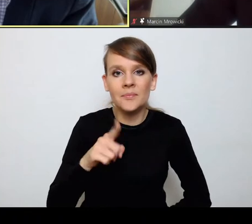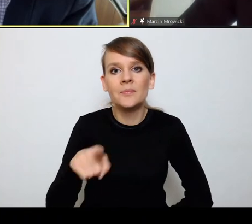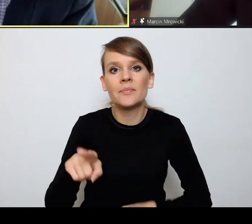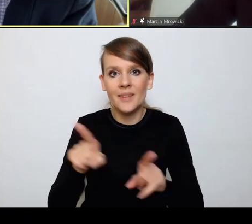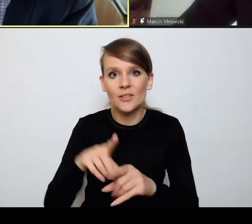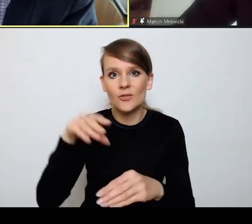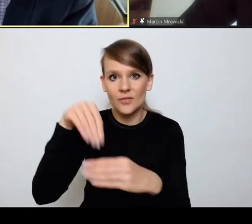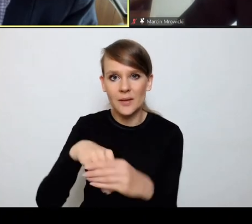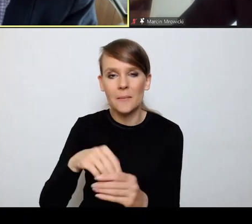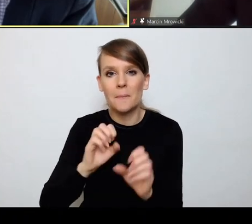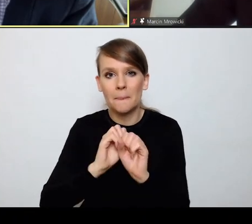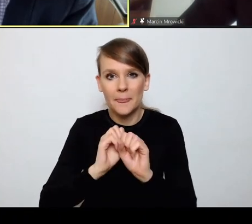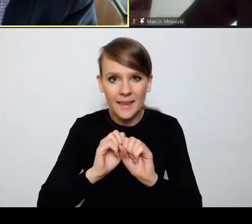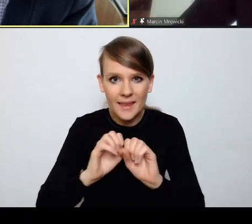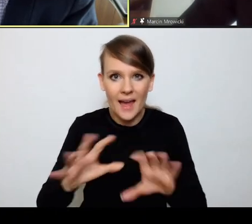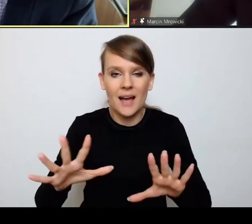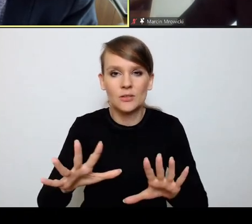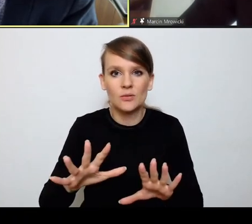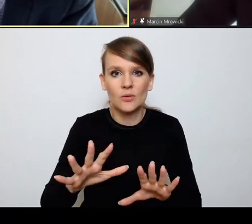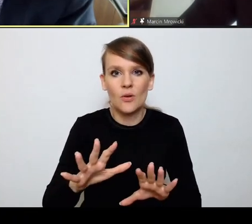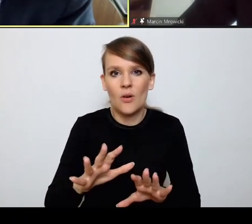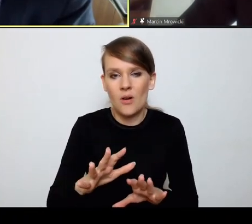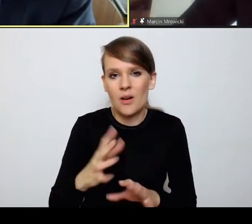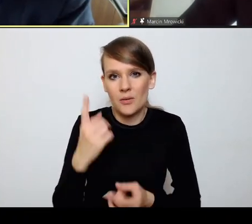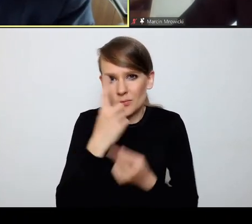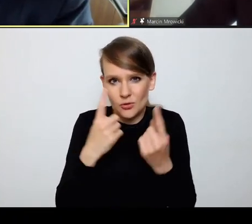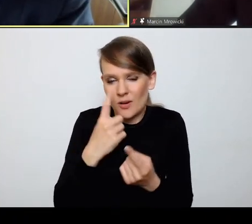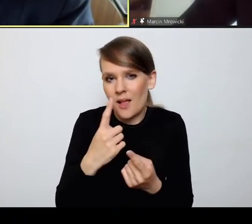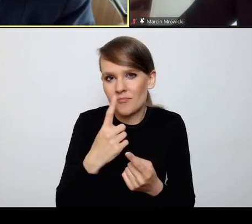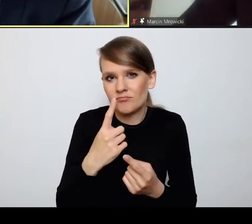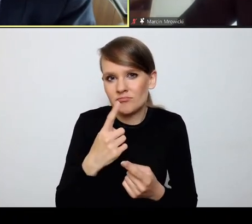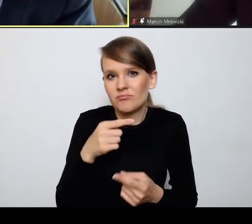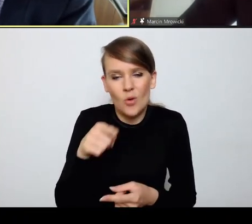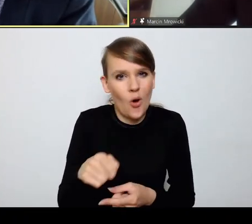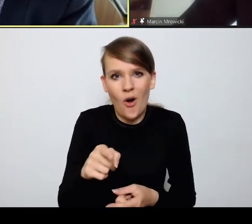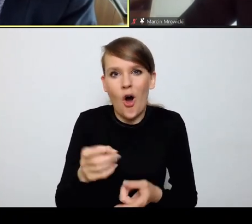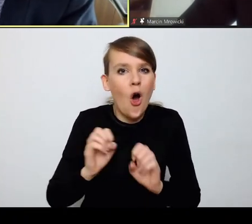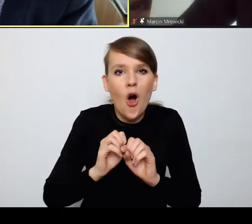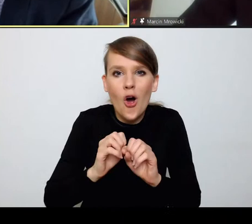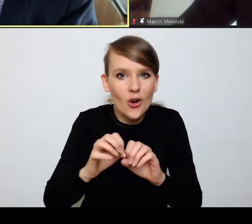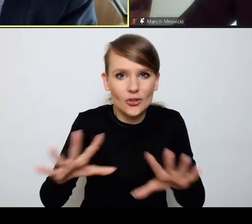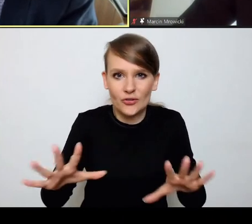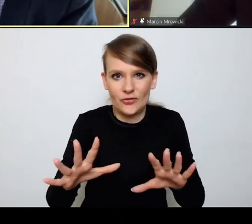wydaje mi się, że bardzo w sposób oczywisty